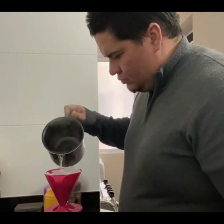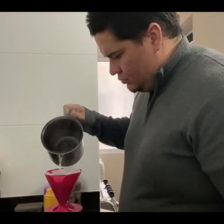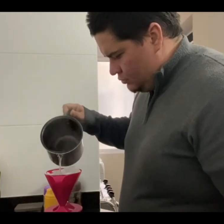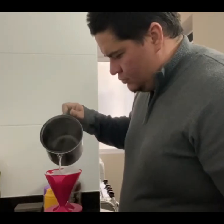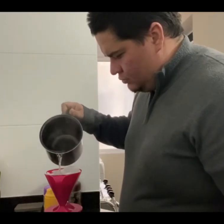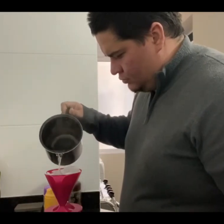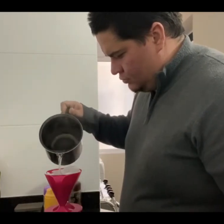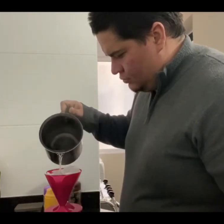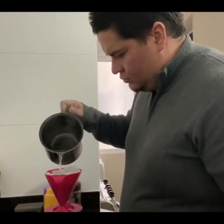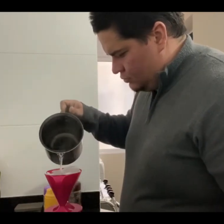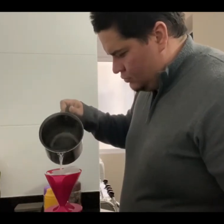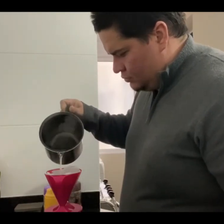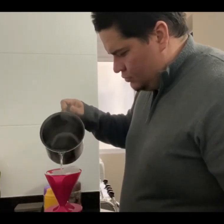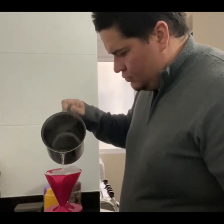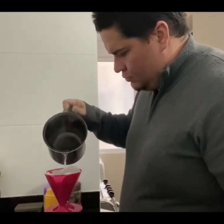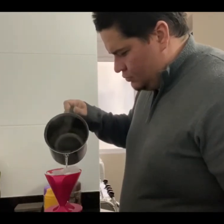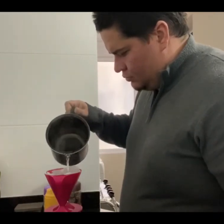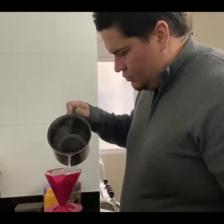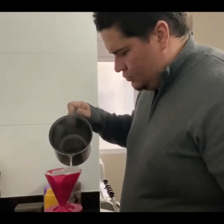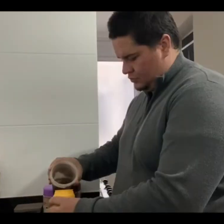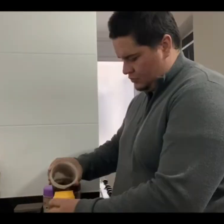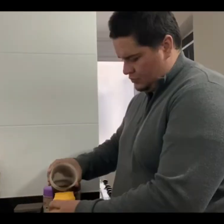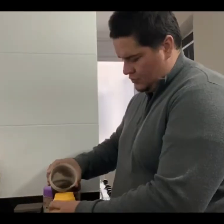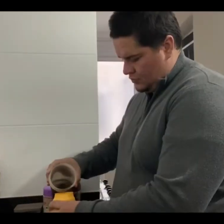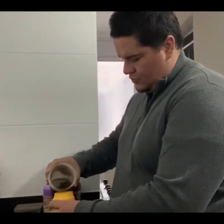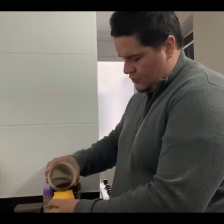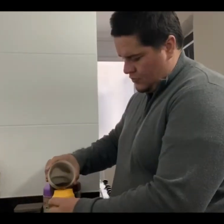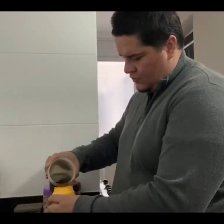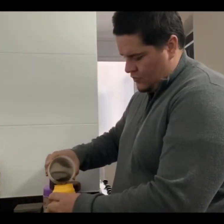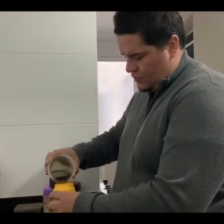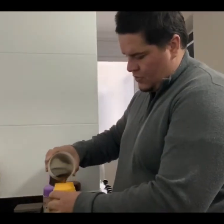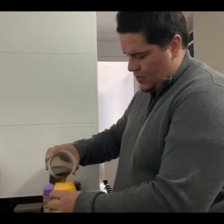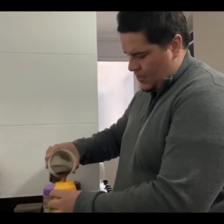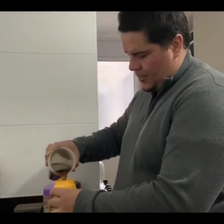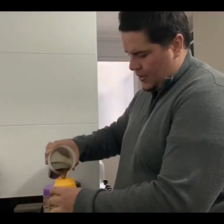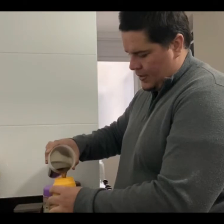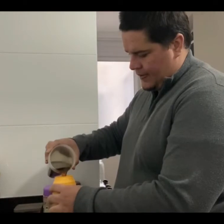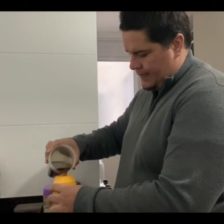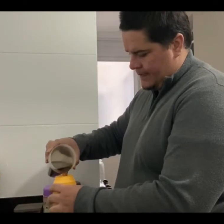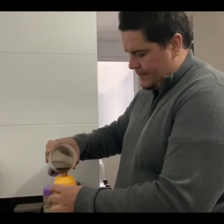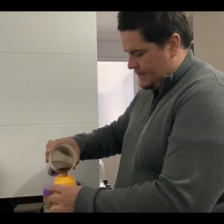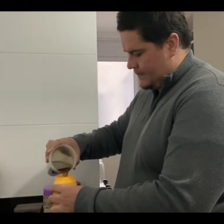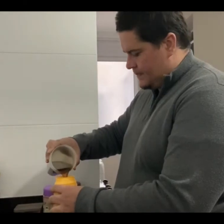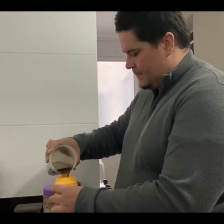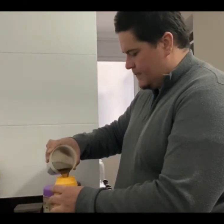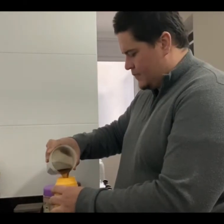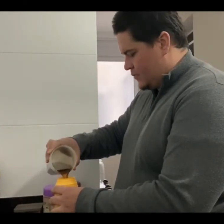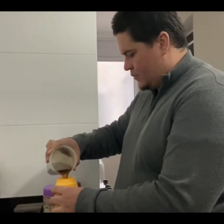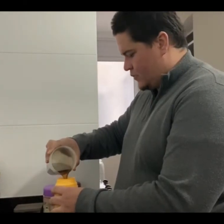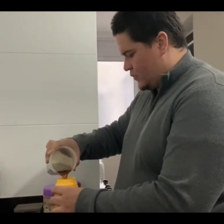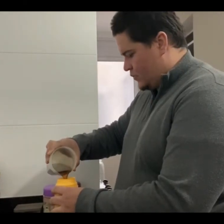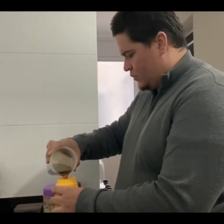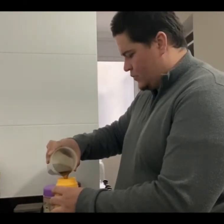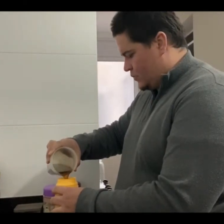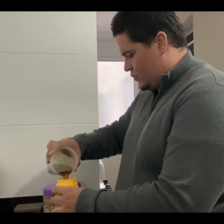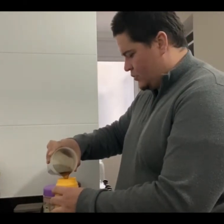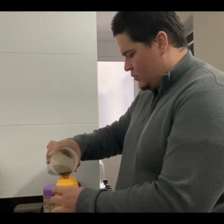A água quente cai no coador. O café está pronto! Fábio enche a